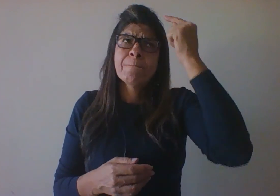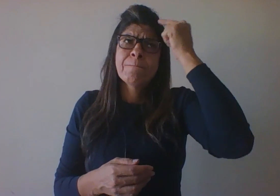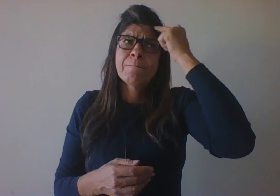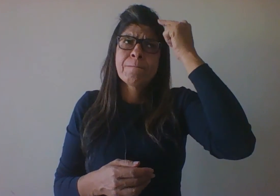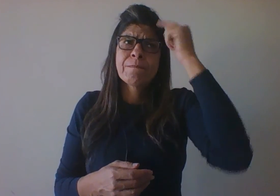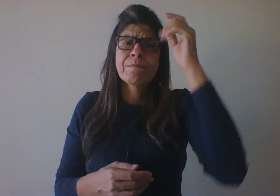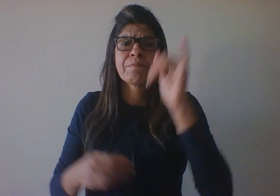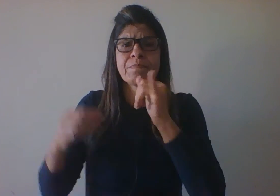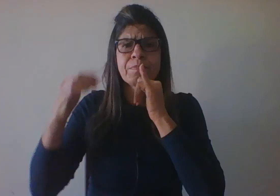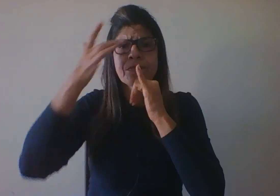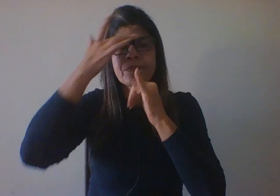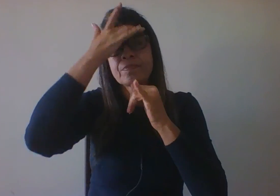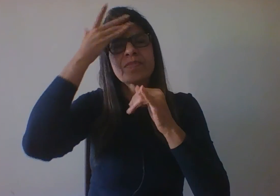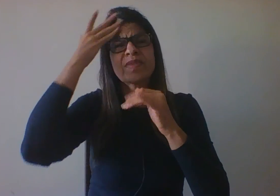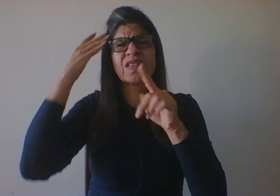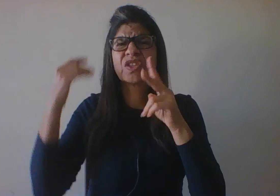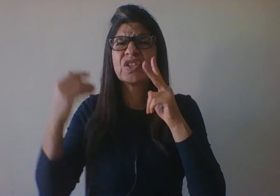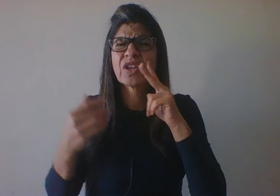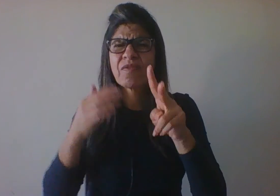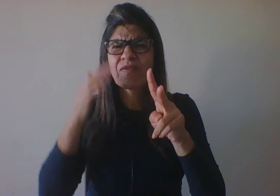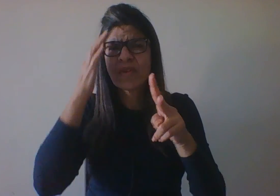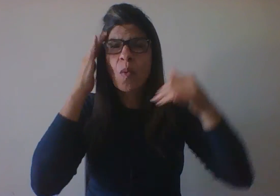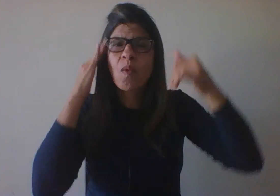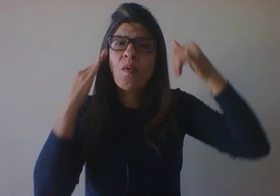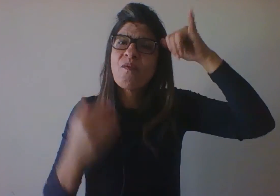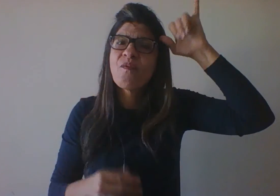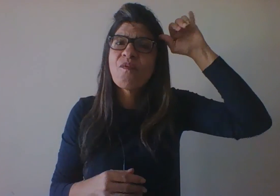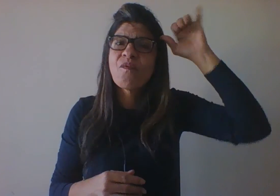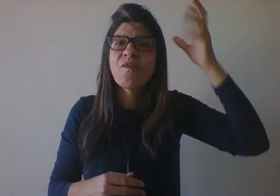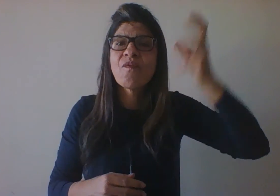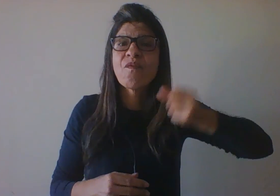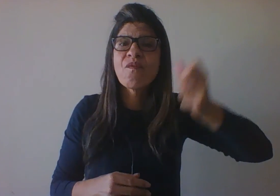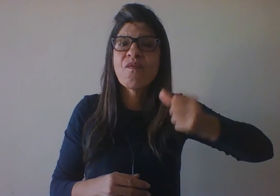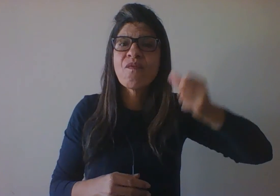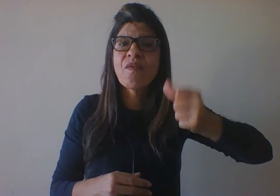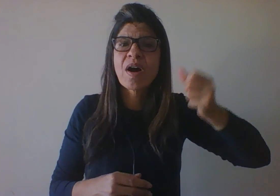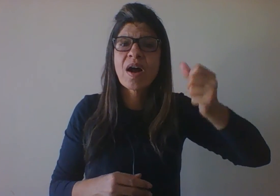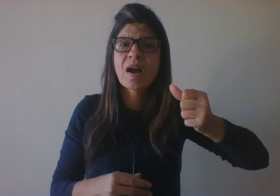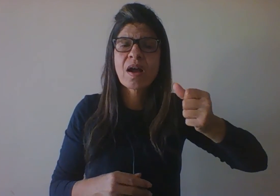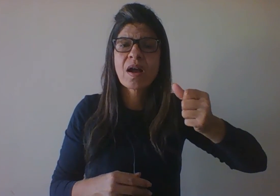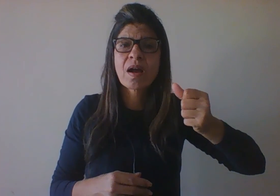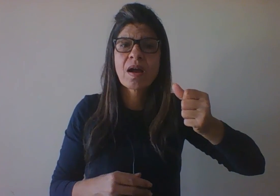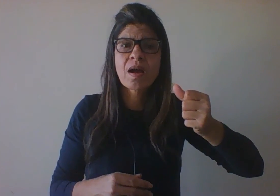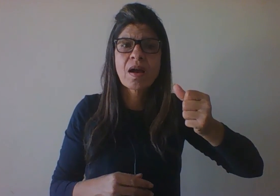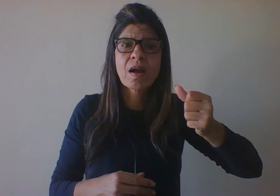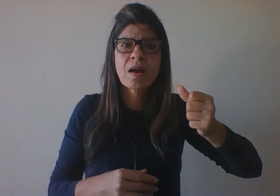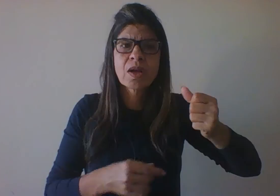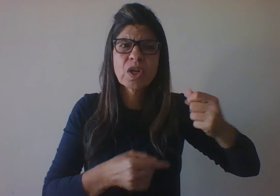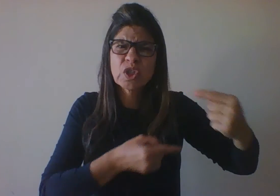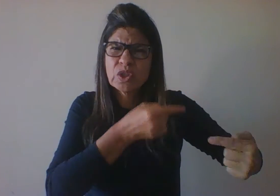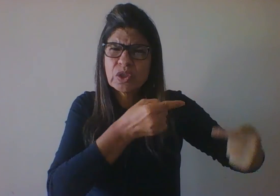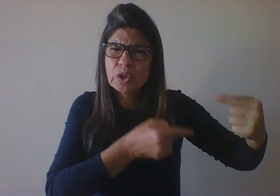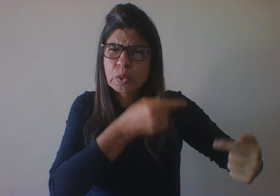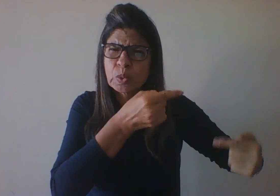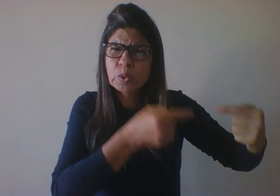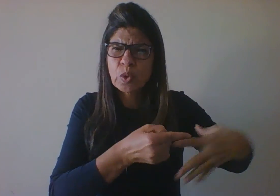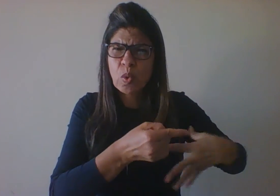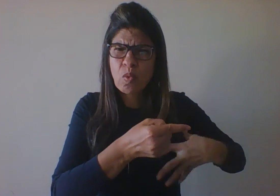Vocês já viram, por exemplo, uma vaca no pasto, alguma vez, discutindo com o seu filhote sobre o que ela deve